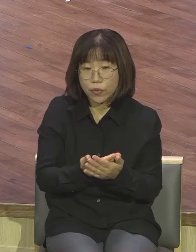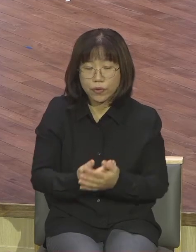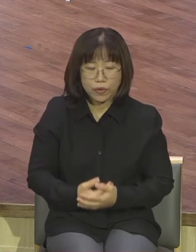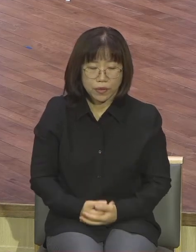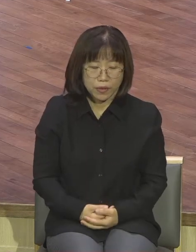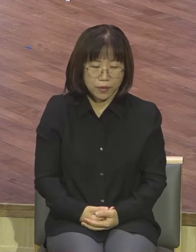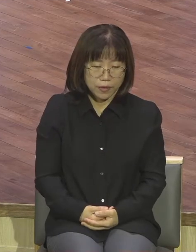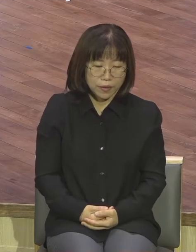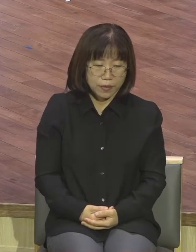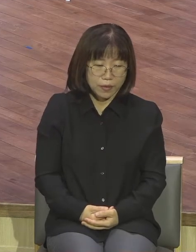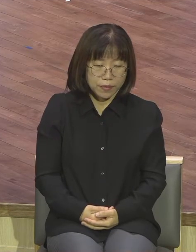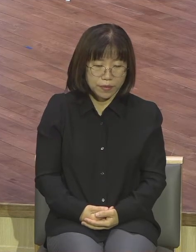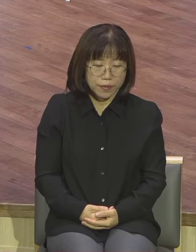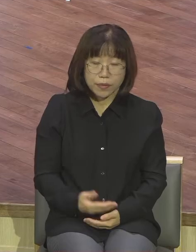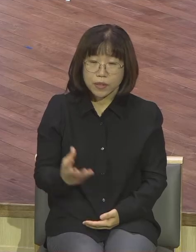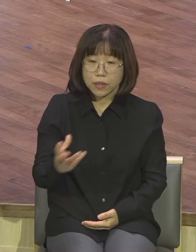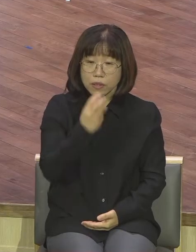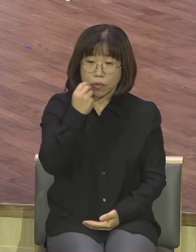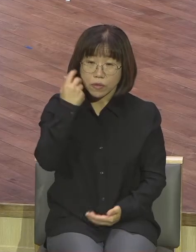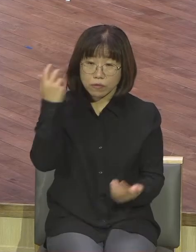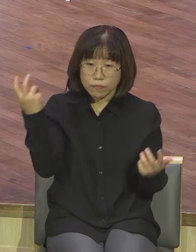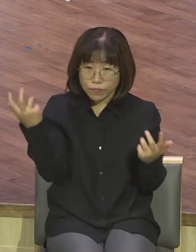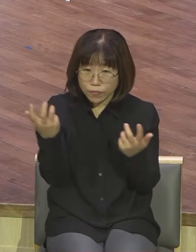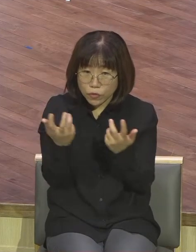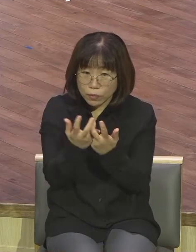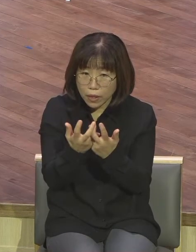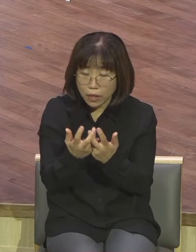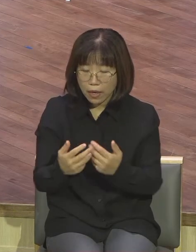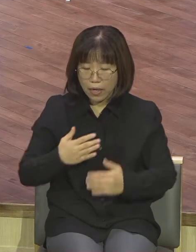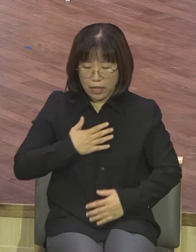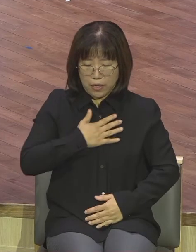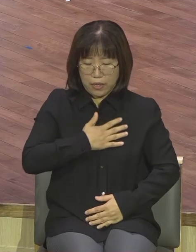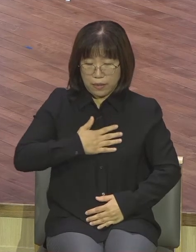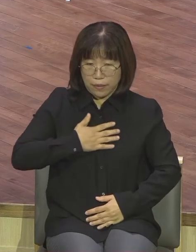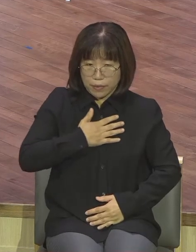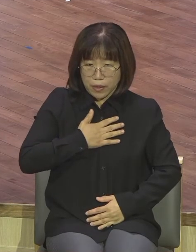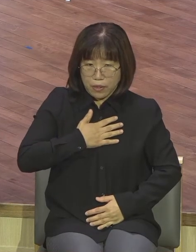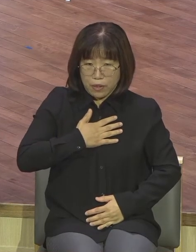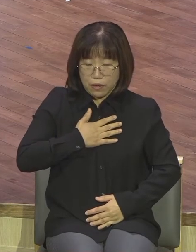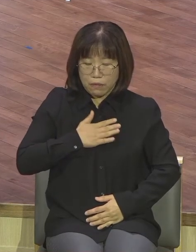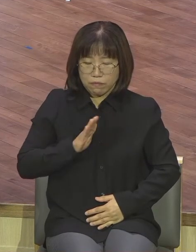특히 성령 충만은 감정의 기복에 따라서 되는 게 아니에요